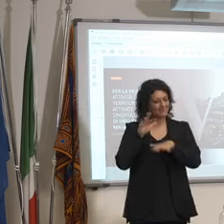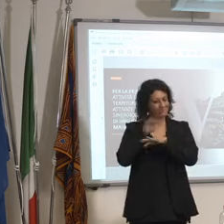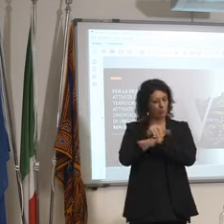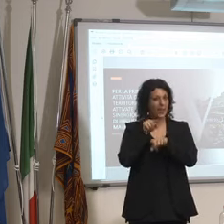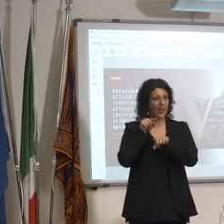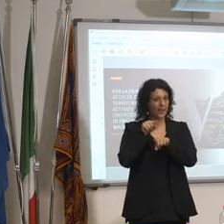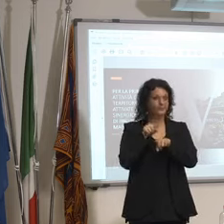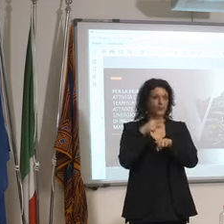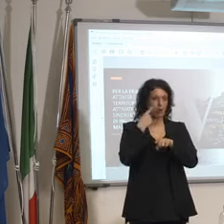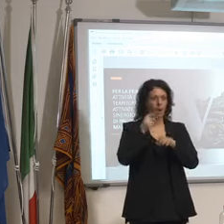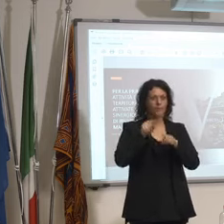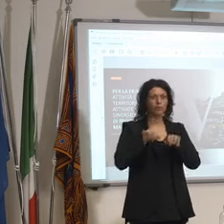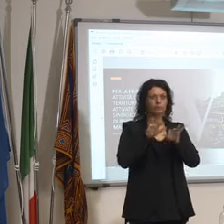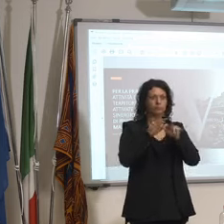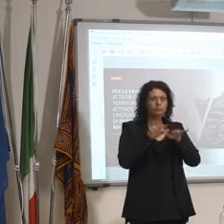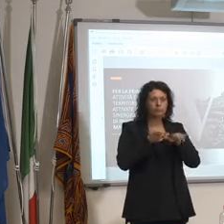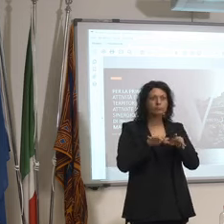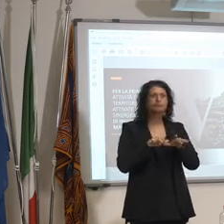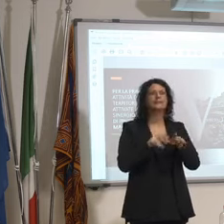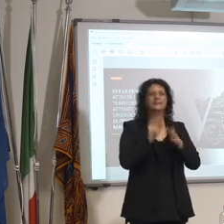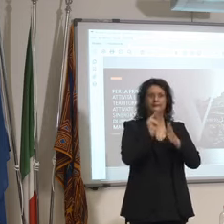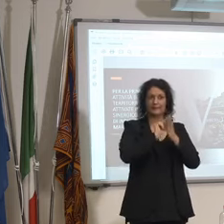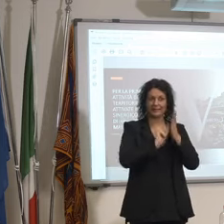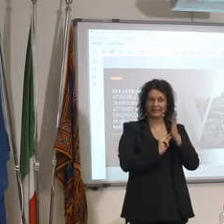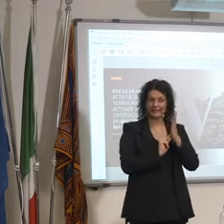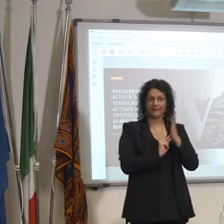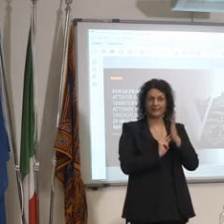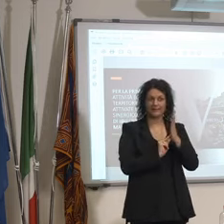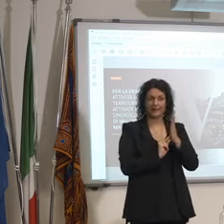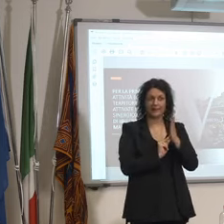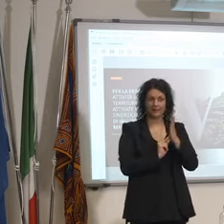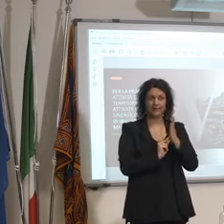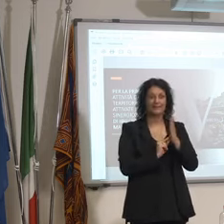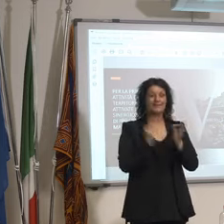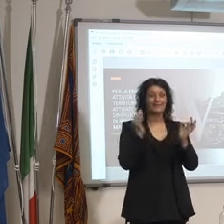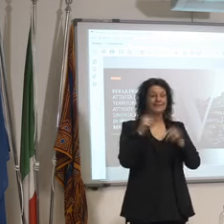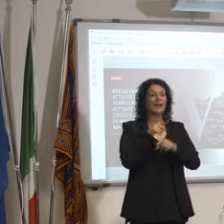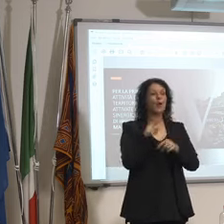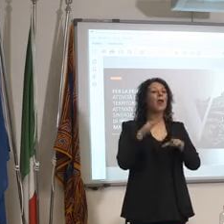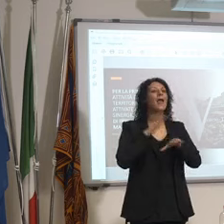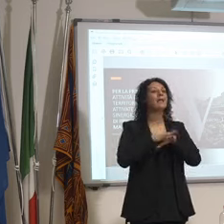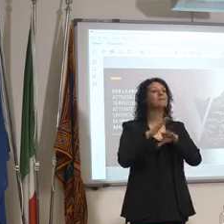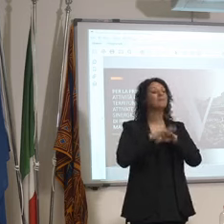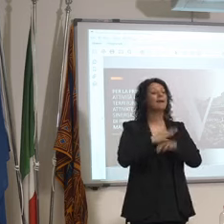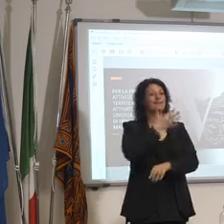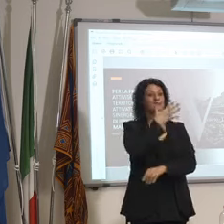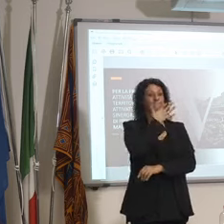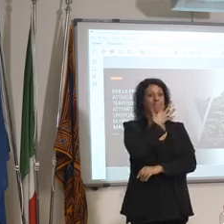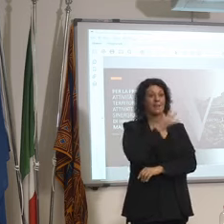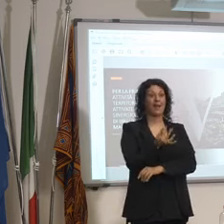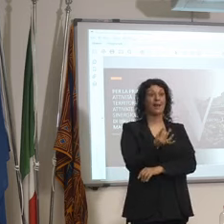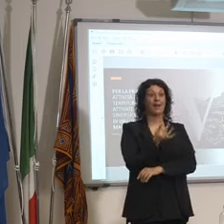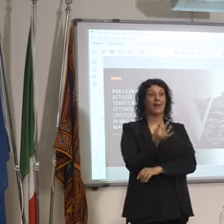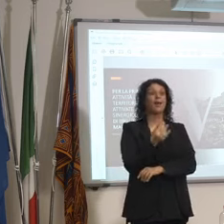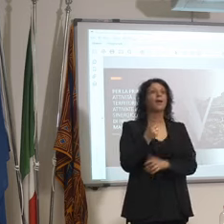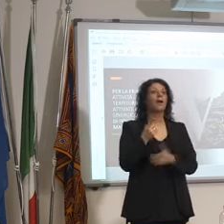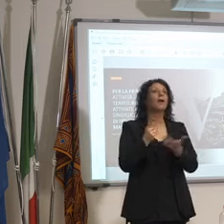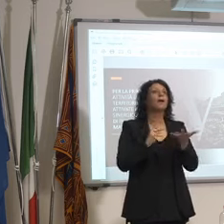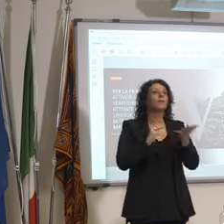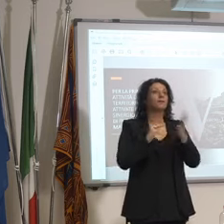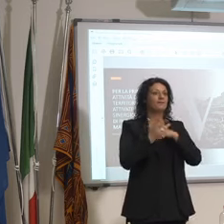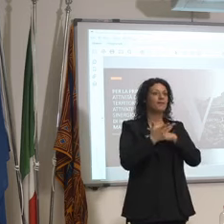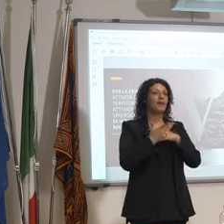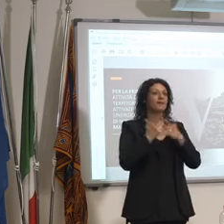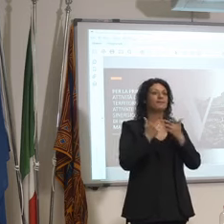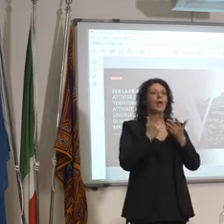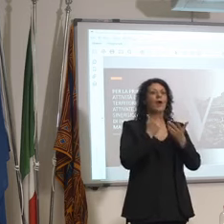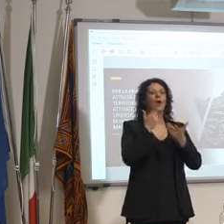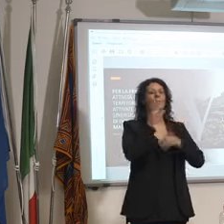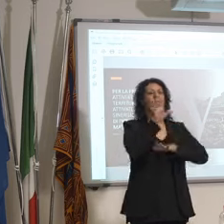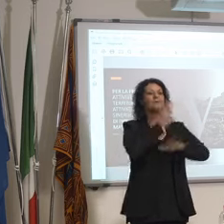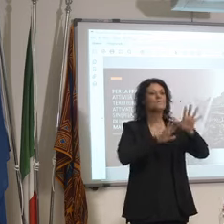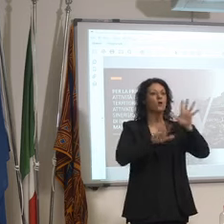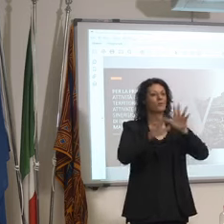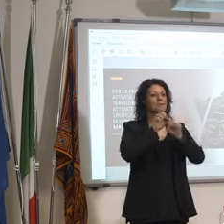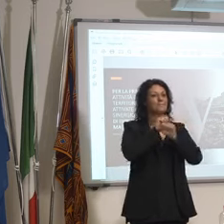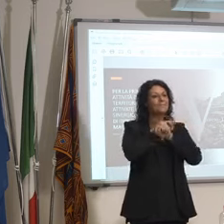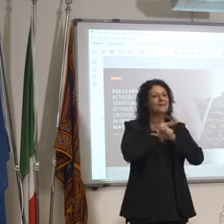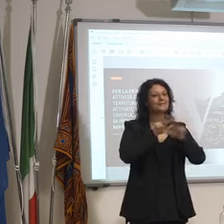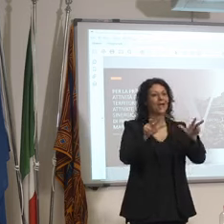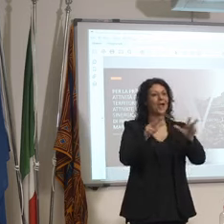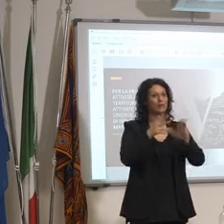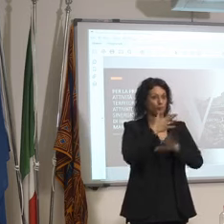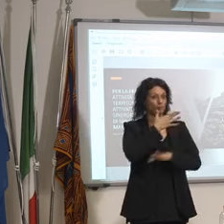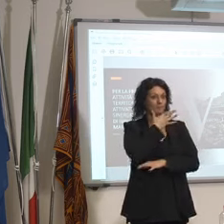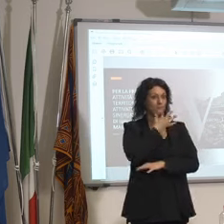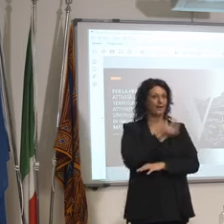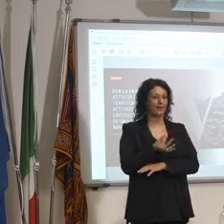che passi questo concetto se fanno una cosa bella scrivono bene questi creano contenuti raccontano la storia che poi i